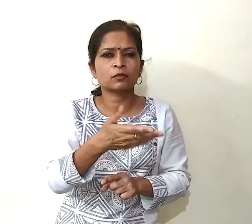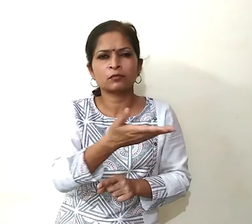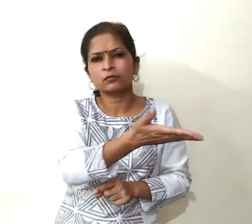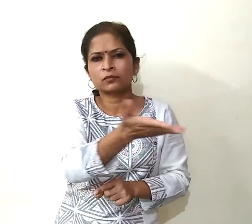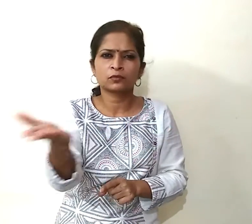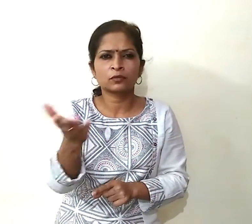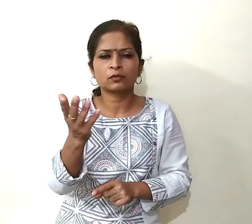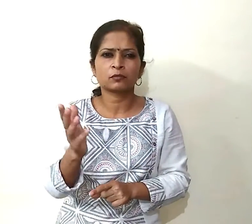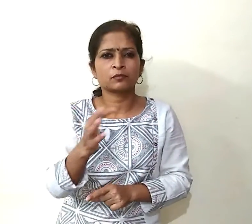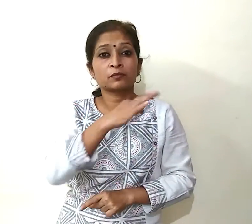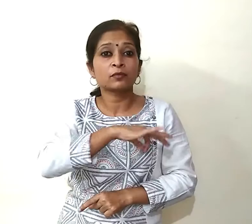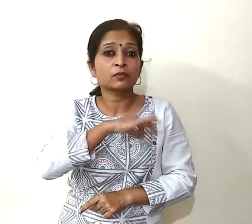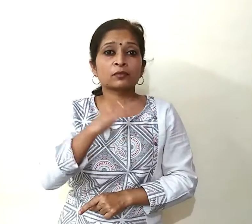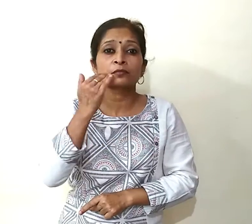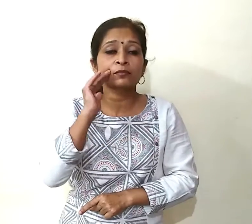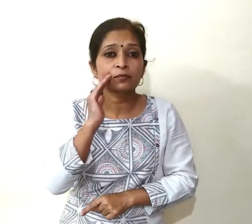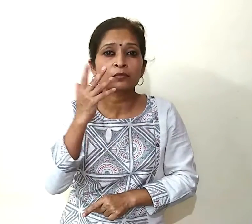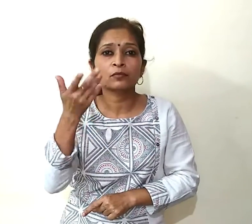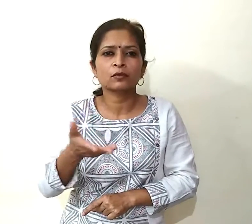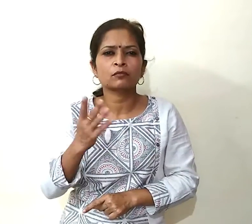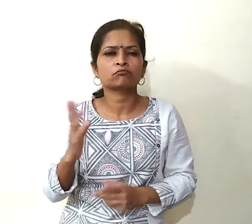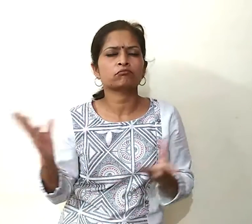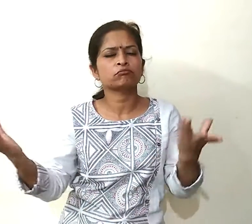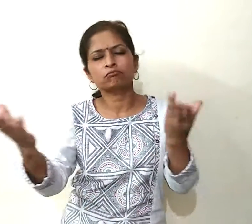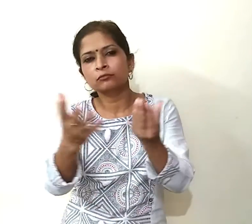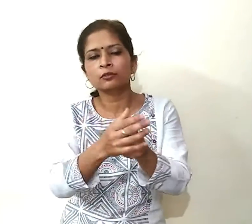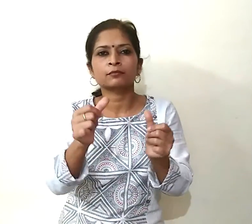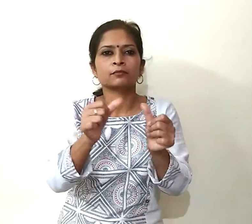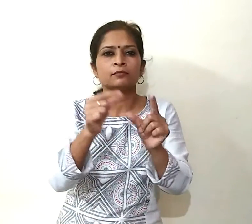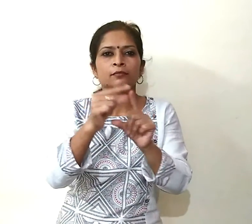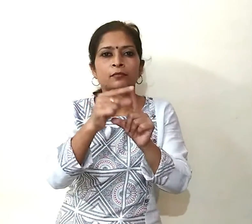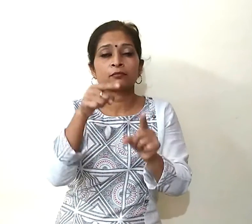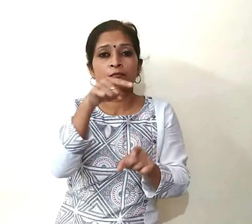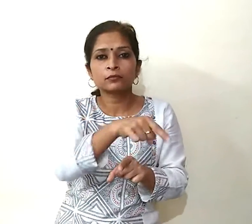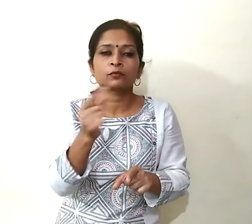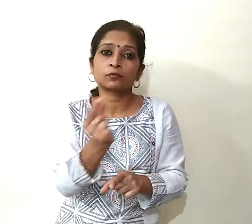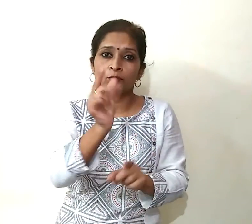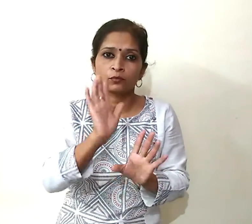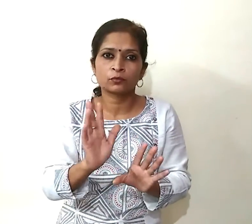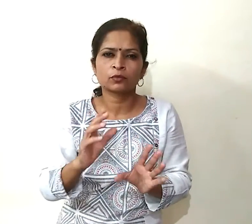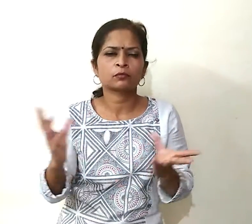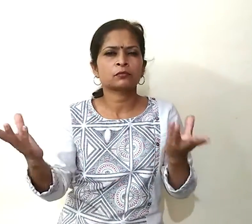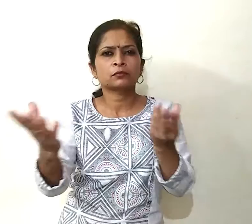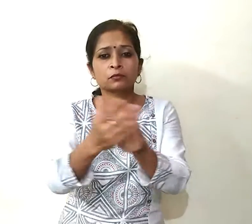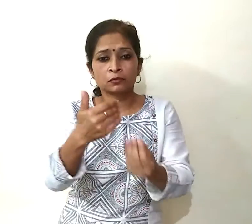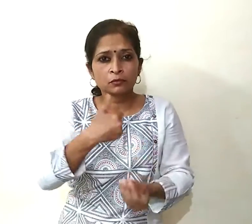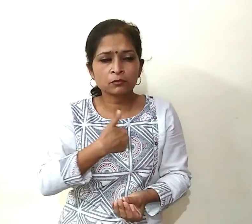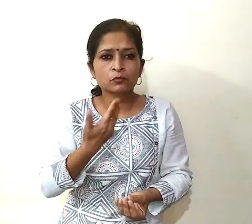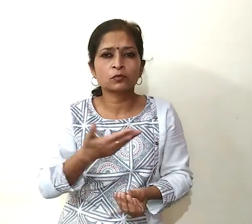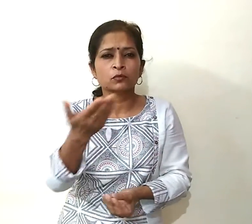सभी तभी लाभान्वित होंगे जब हर कोई इस आप का प्रयोग करें हमें अपने और सब की इस घातक